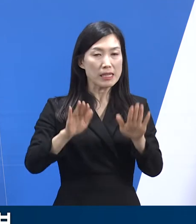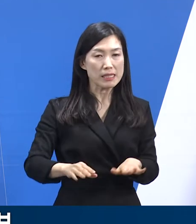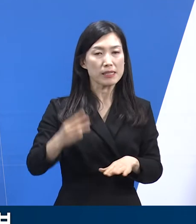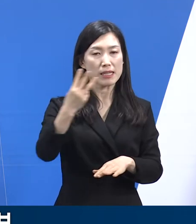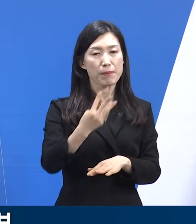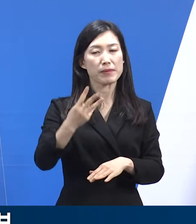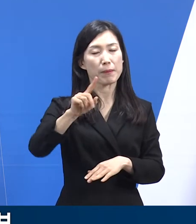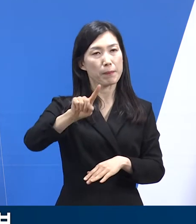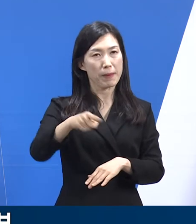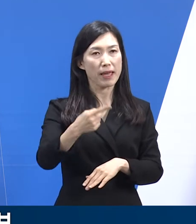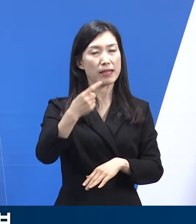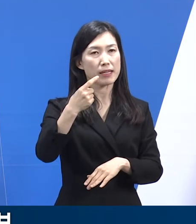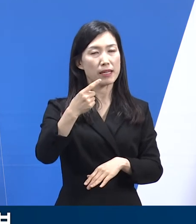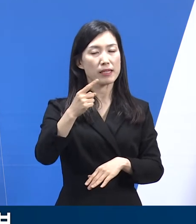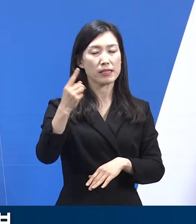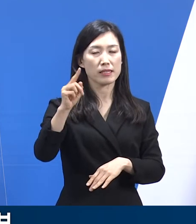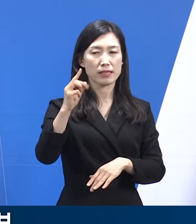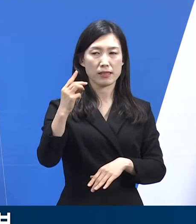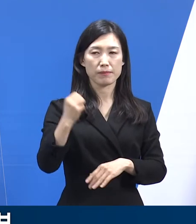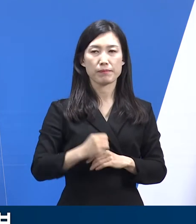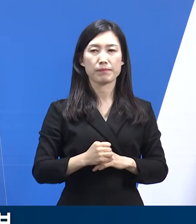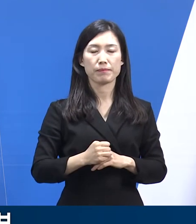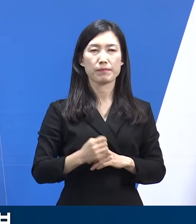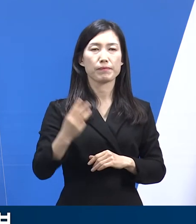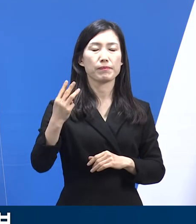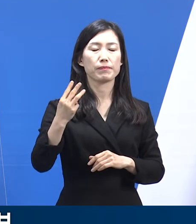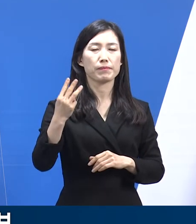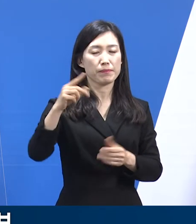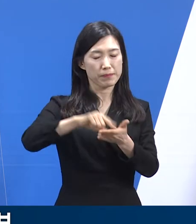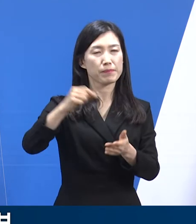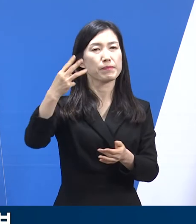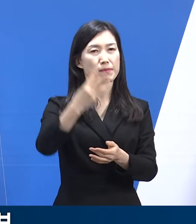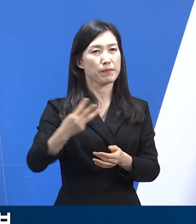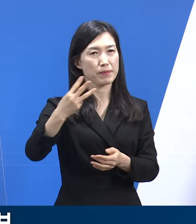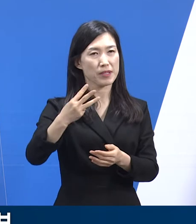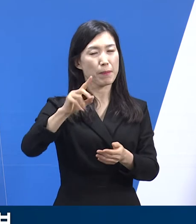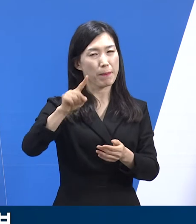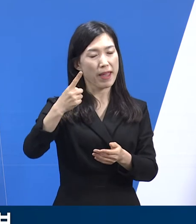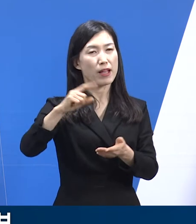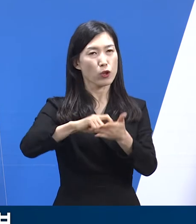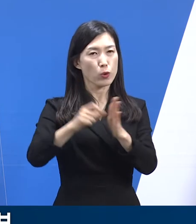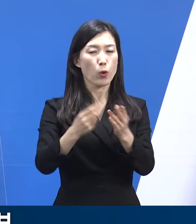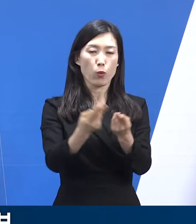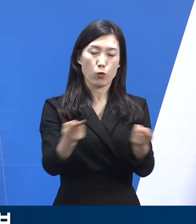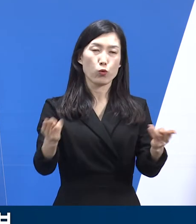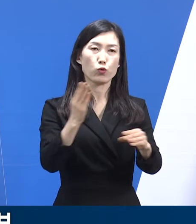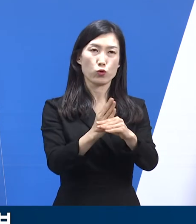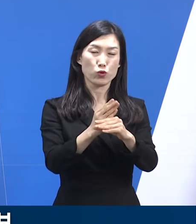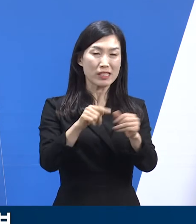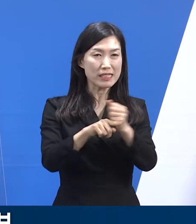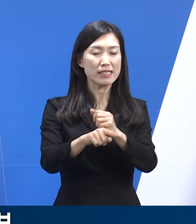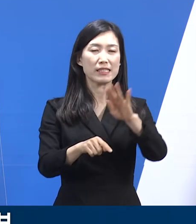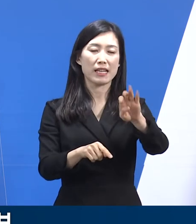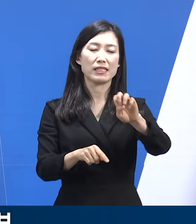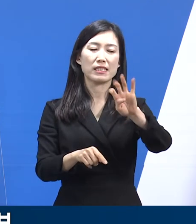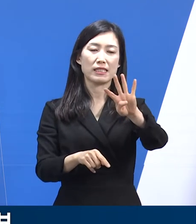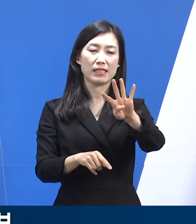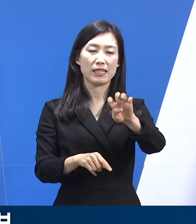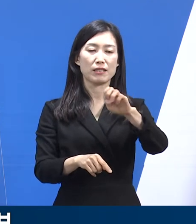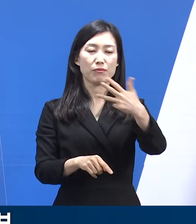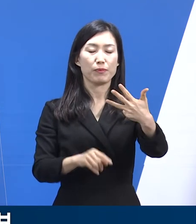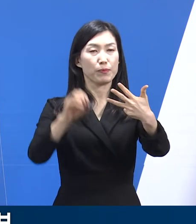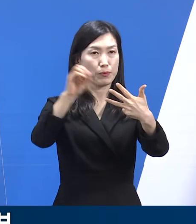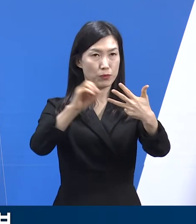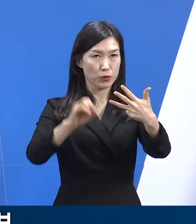,183병상을 사용하고 있으며 병상 가동률은 47%입니다. 이